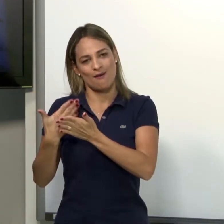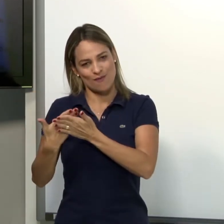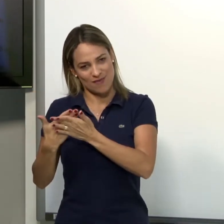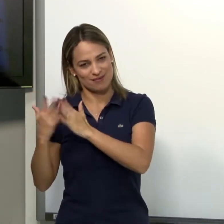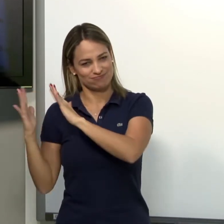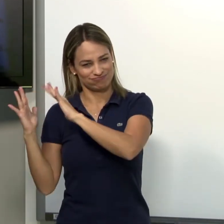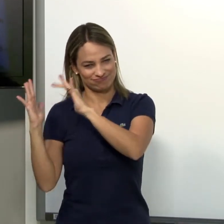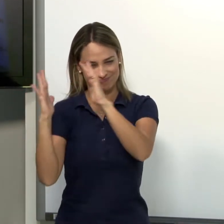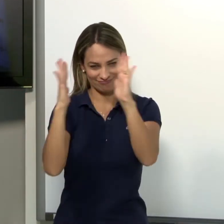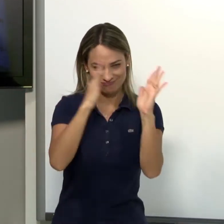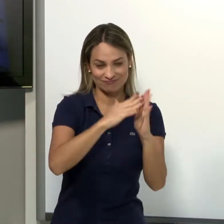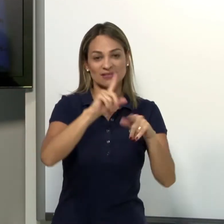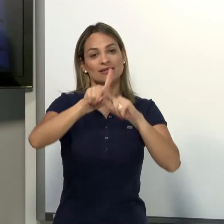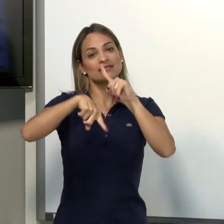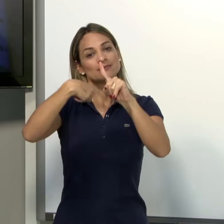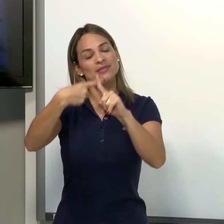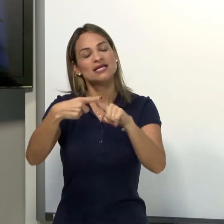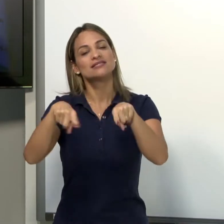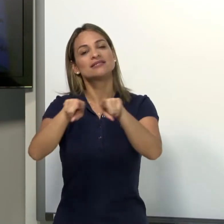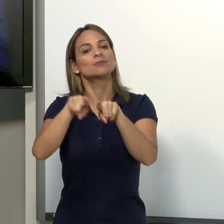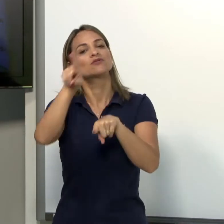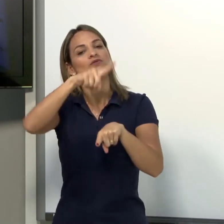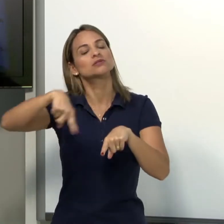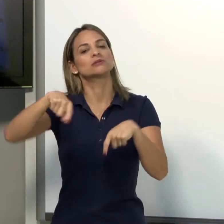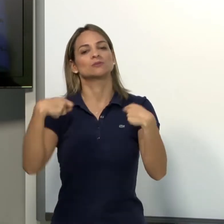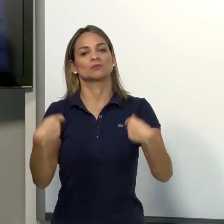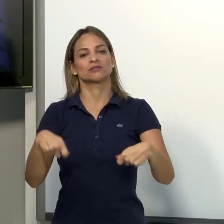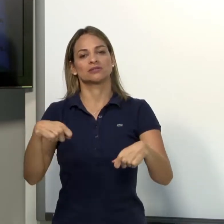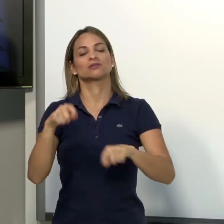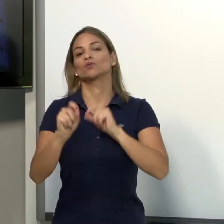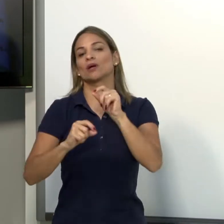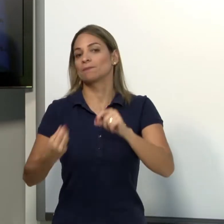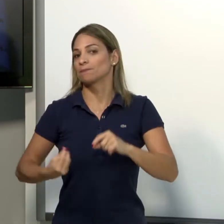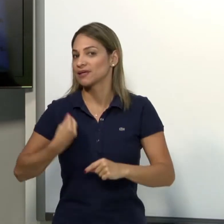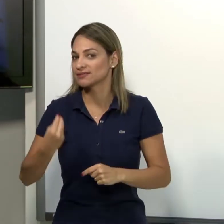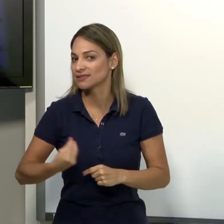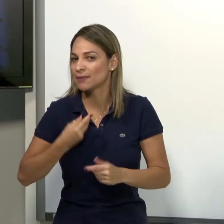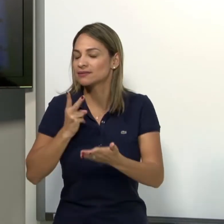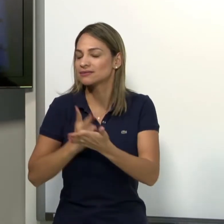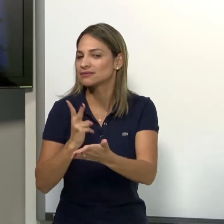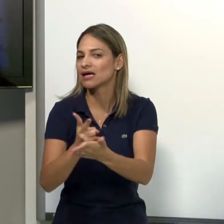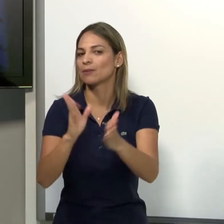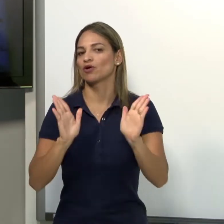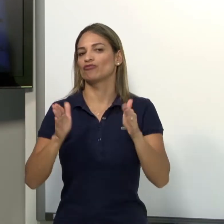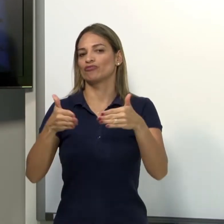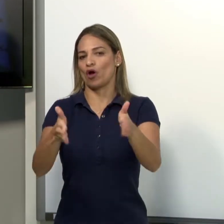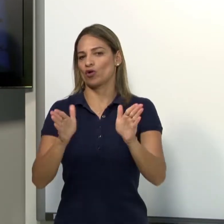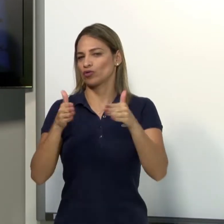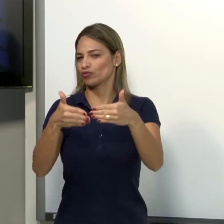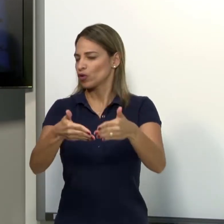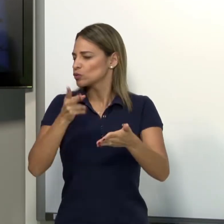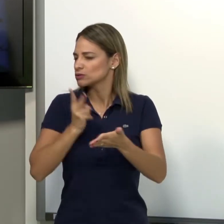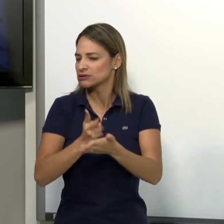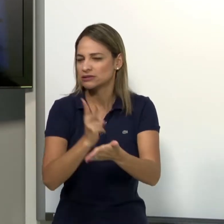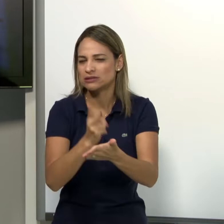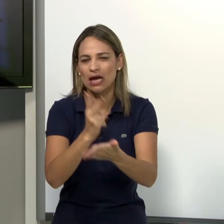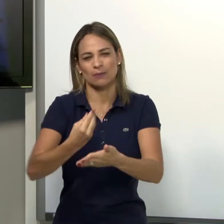claramente minha aula e que também vocês possam participar dos fóruns. Eu gostaria que todos